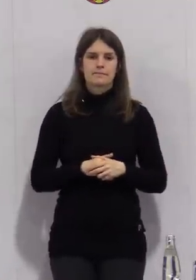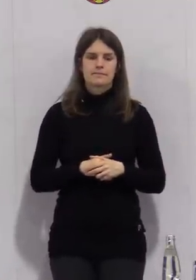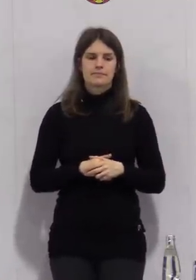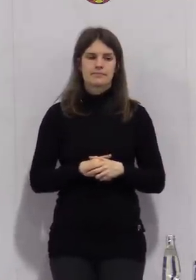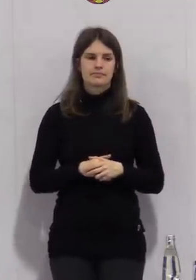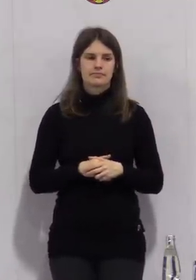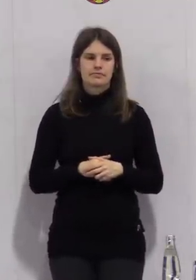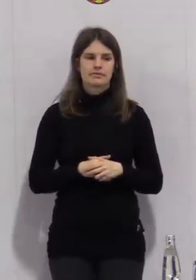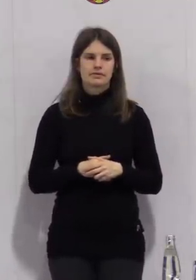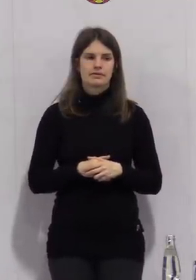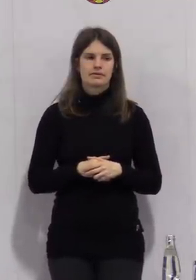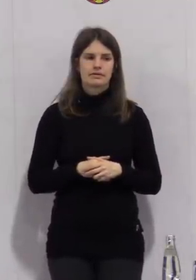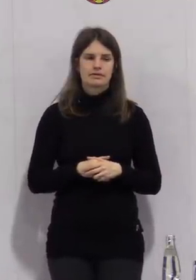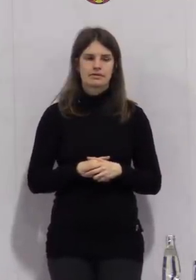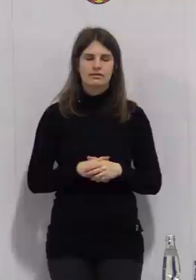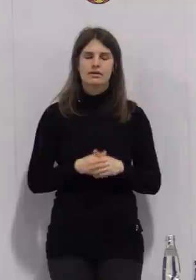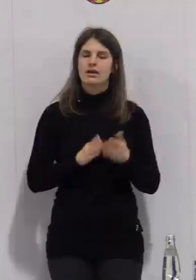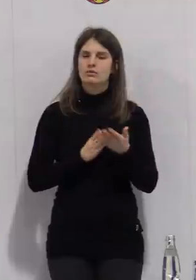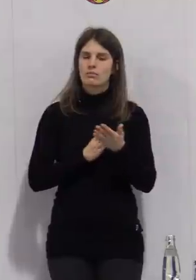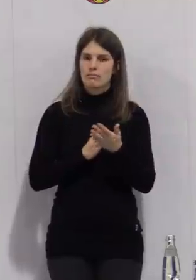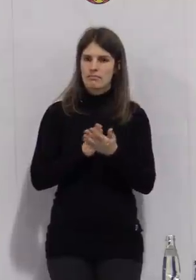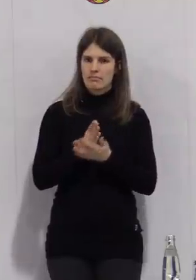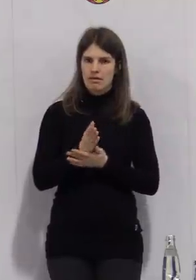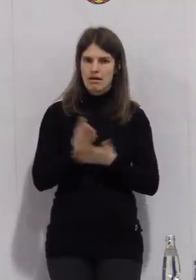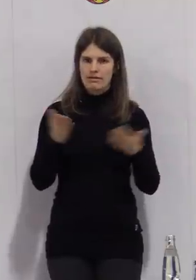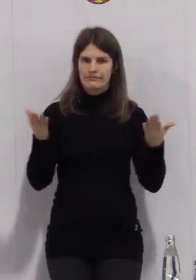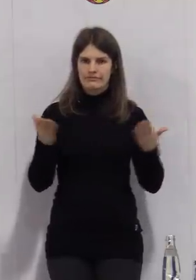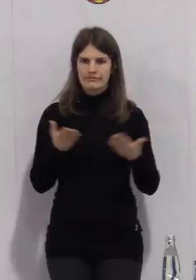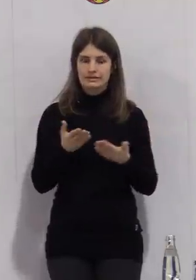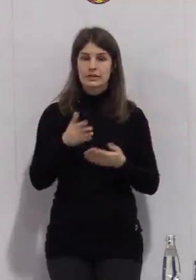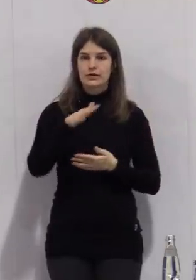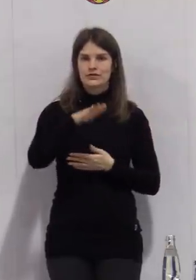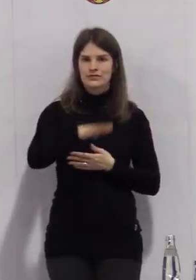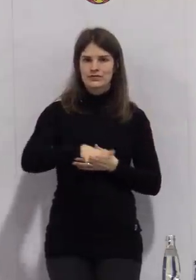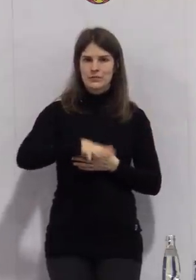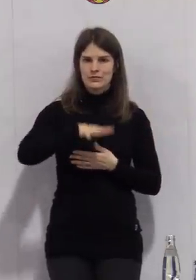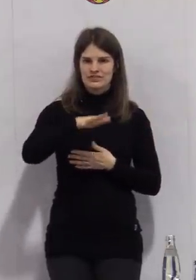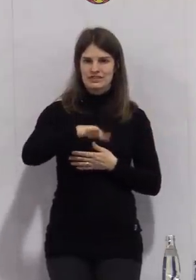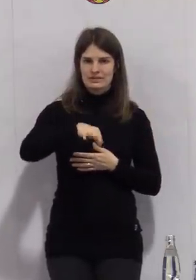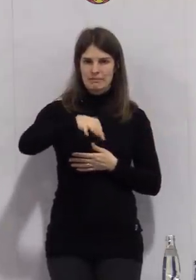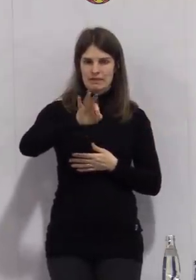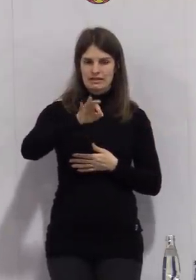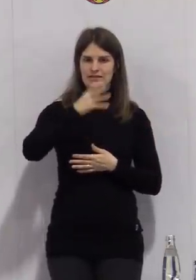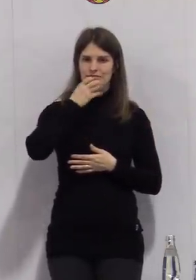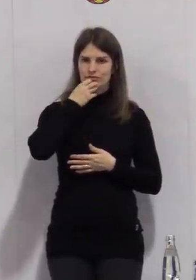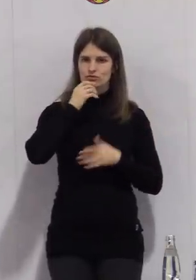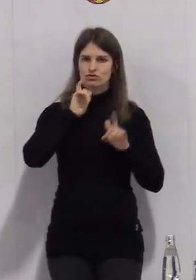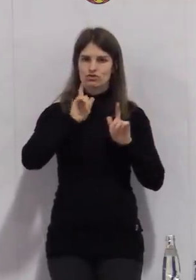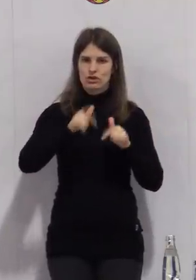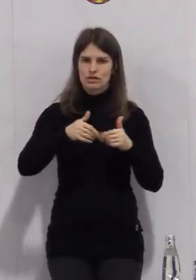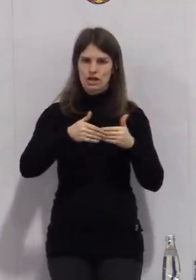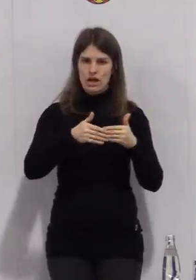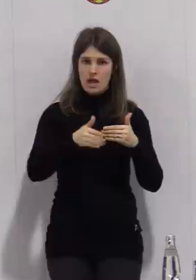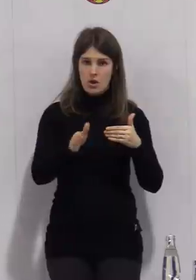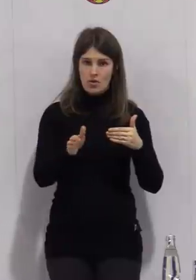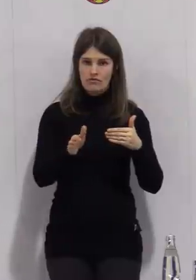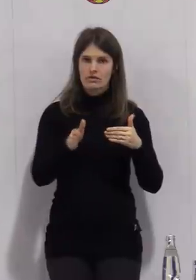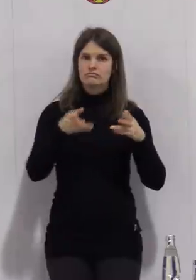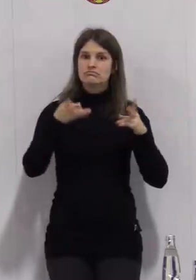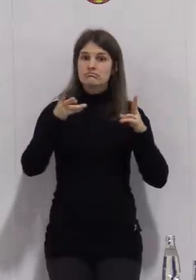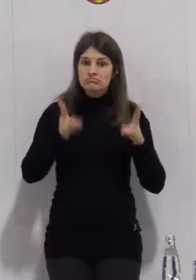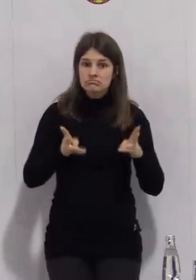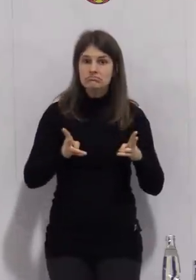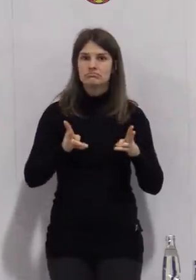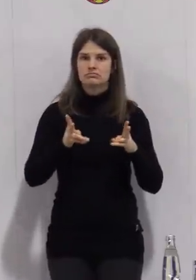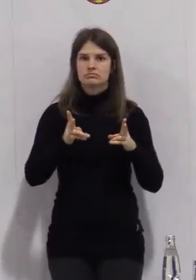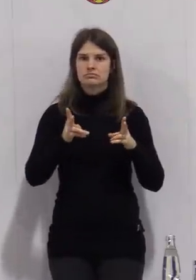Also wir haben jetzt den Plan, dass wir am 15. März damit starten wollen. Das endgültige Okay dafür können wir erst